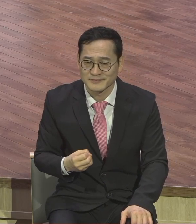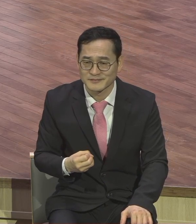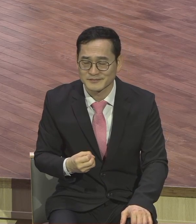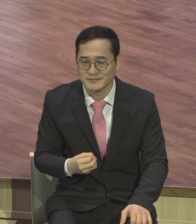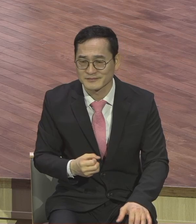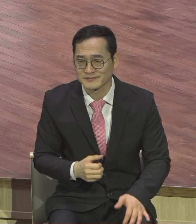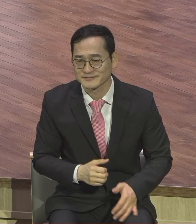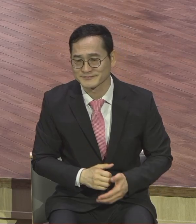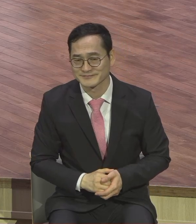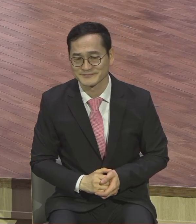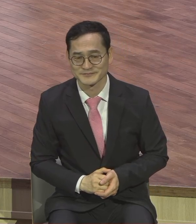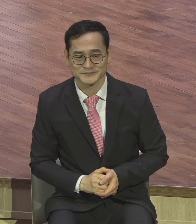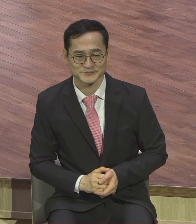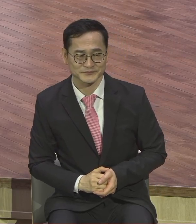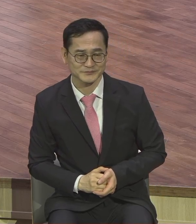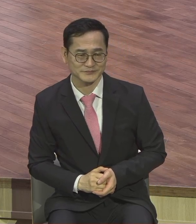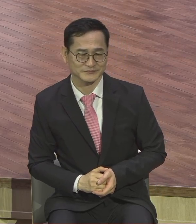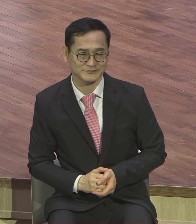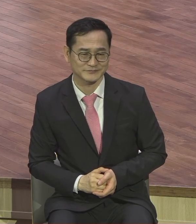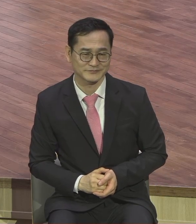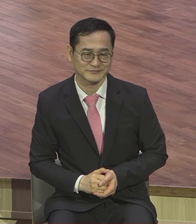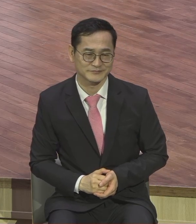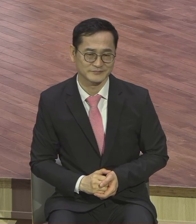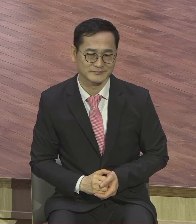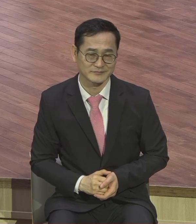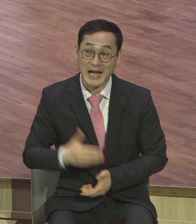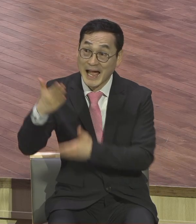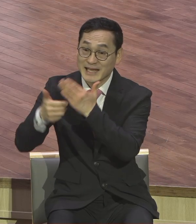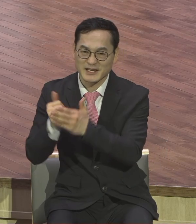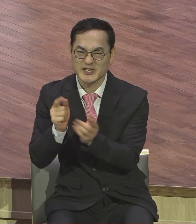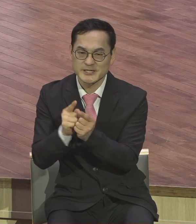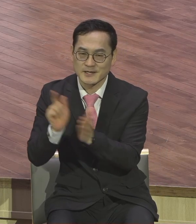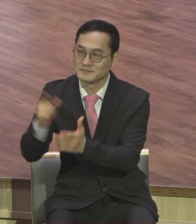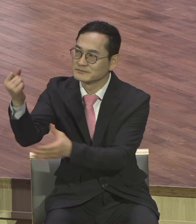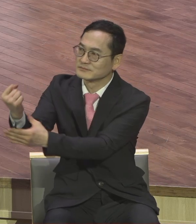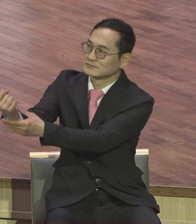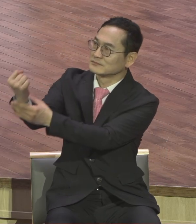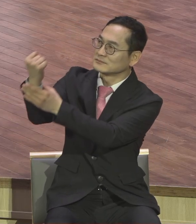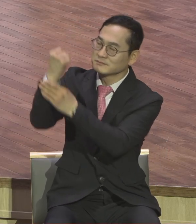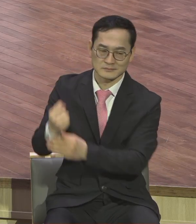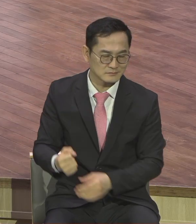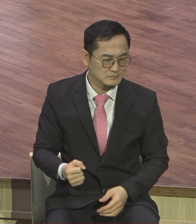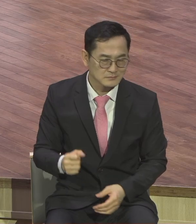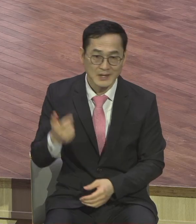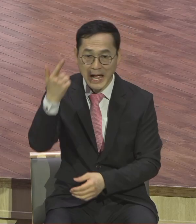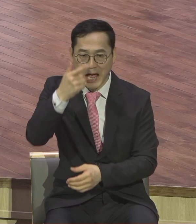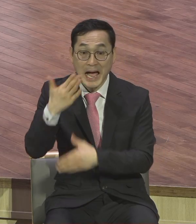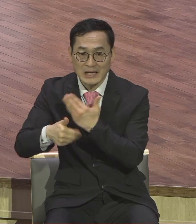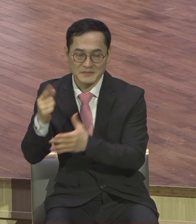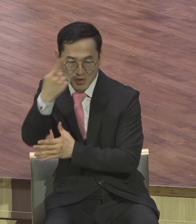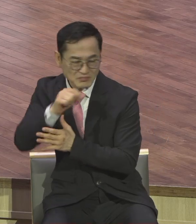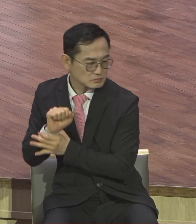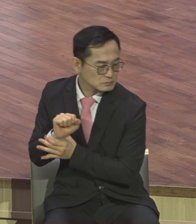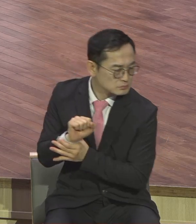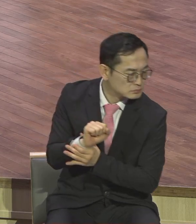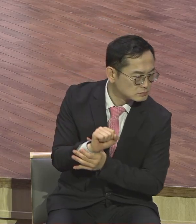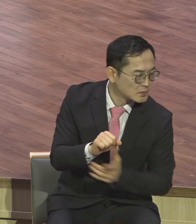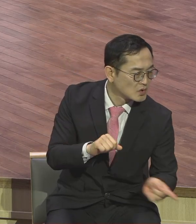하나님의 이름을 부릅니까 사람을 통해서 하신다고 언제나 사람을 통해서